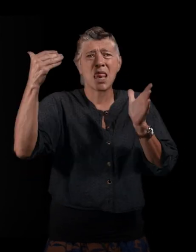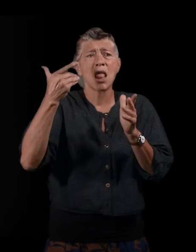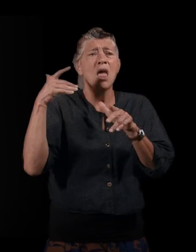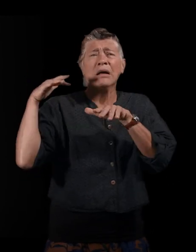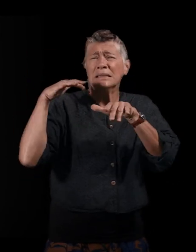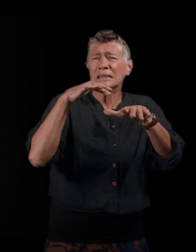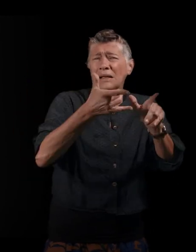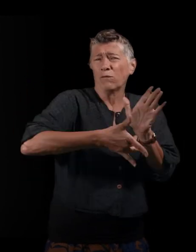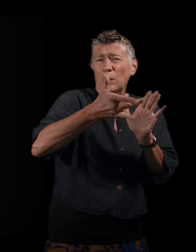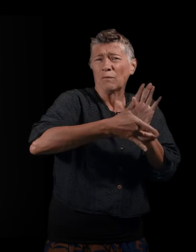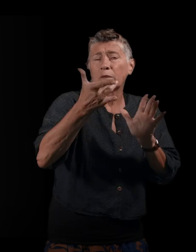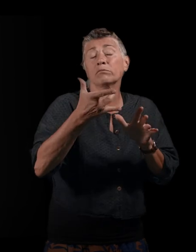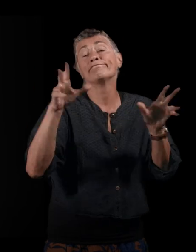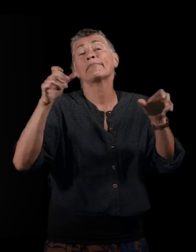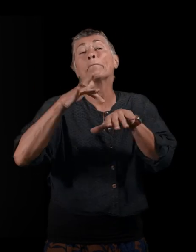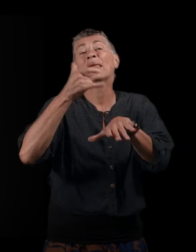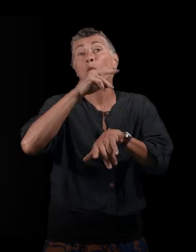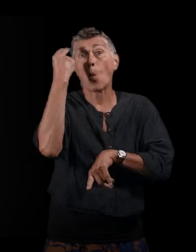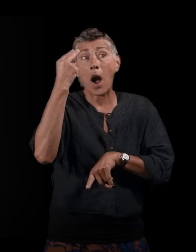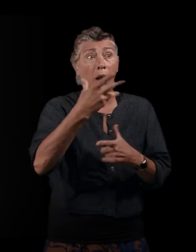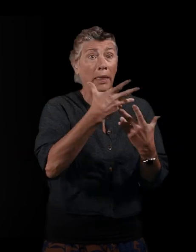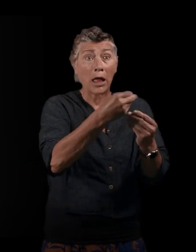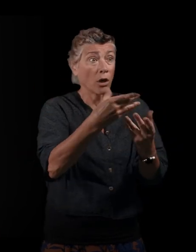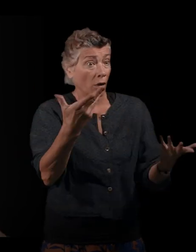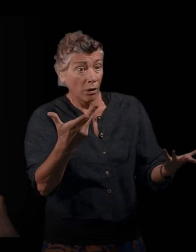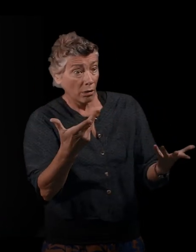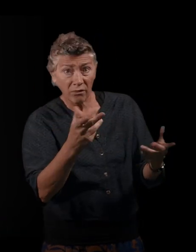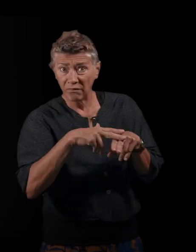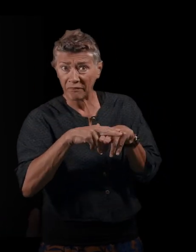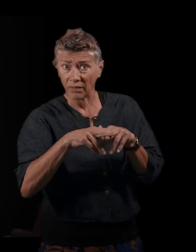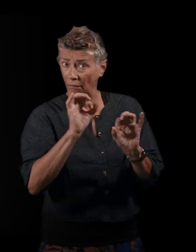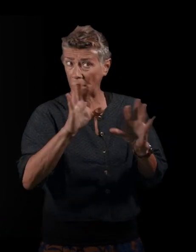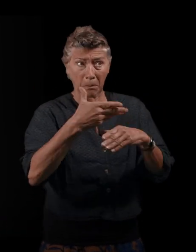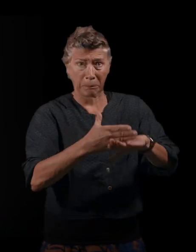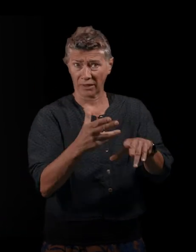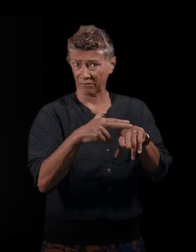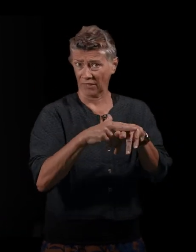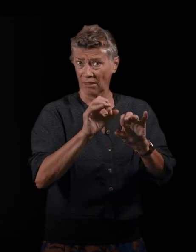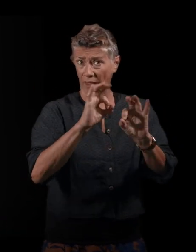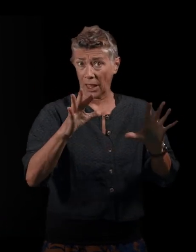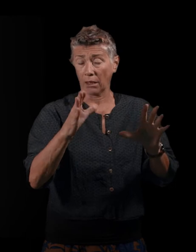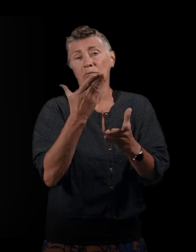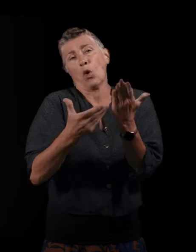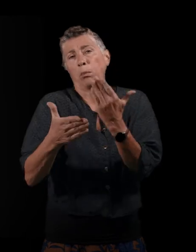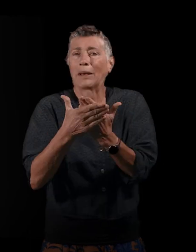noirs, mais on ne sait pas comment les accueillir. Rien n'est prêt. Et donc, des religieuses, ce qu'on appellerait aujourd'hui des ONG,